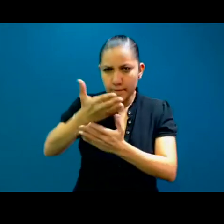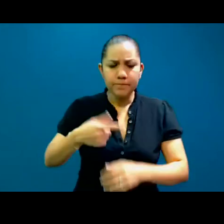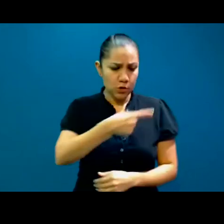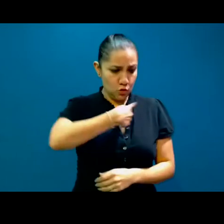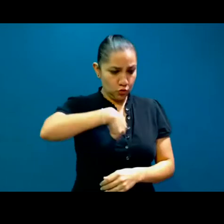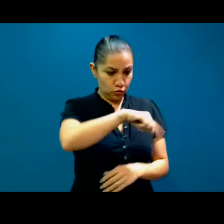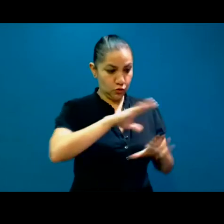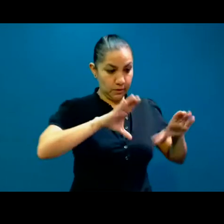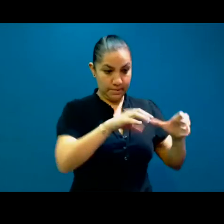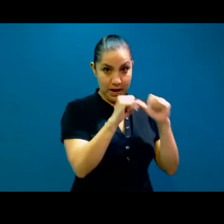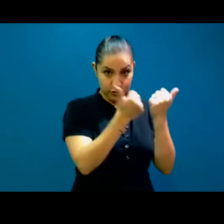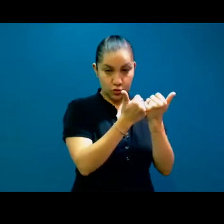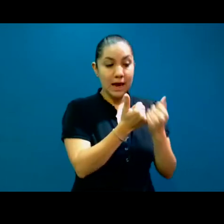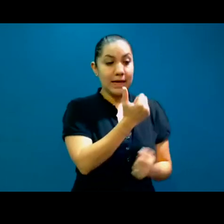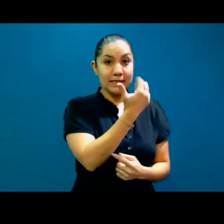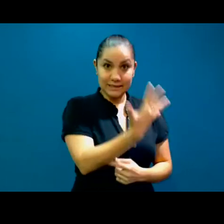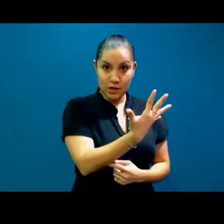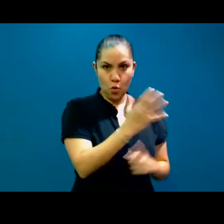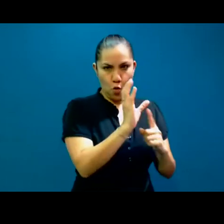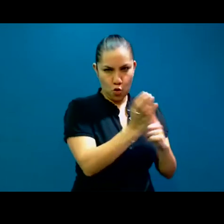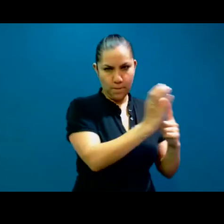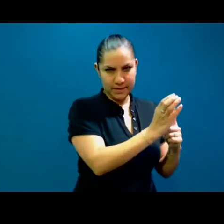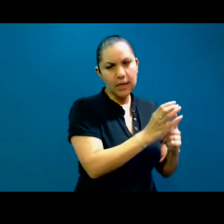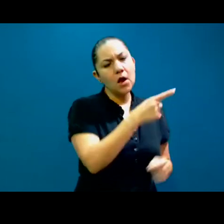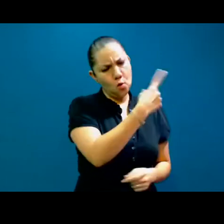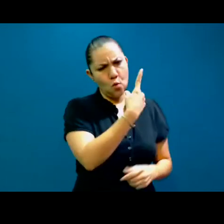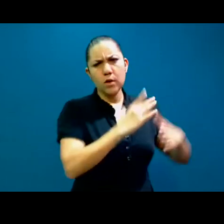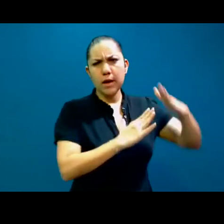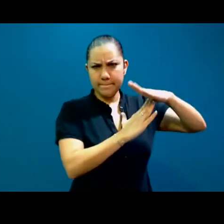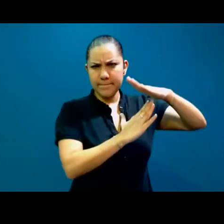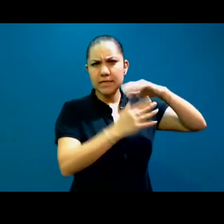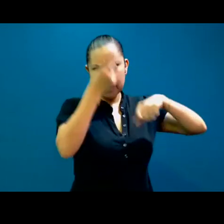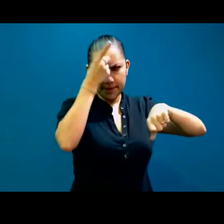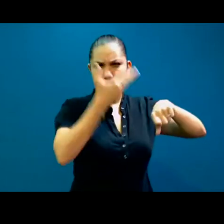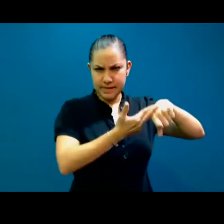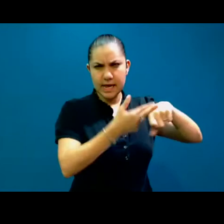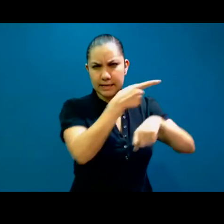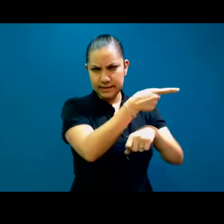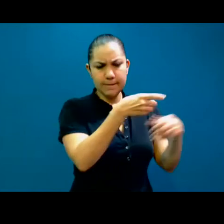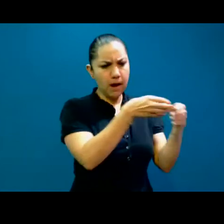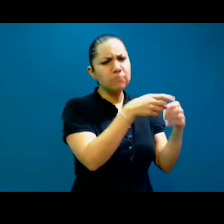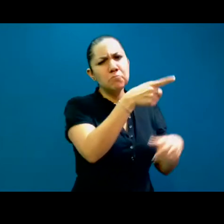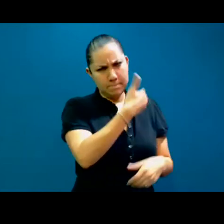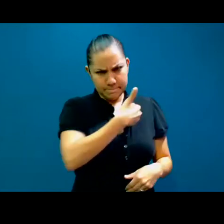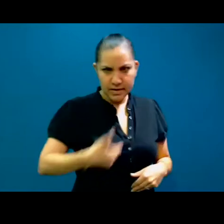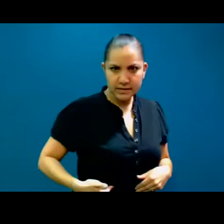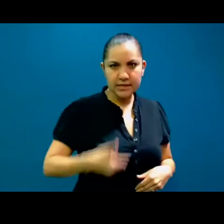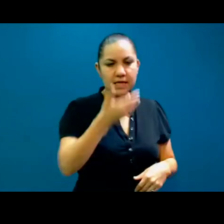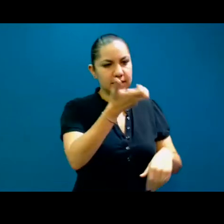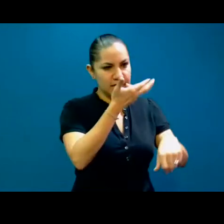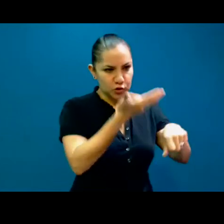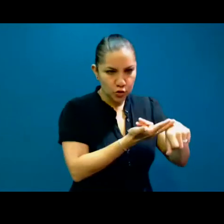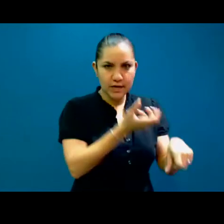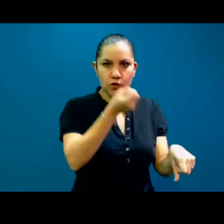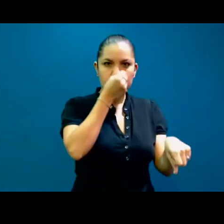cinco comités. Tenemos una mesa directiva que tenemos nuestro presidente, nuestro presidente electo, el tesorero, secretario, el